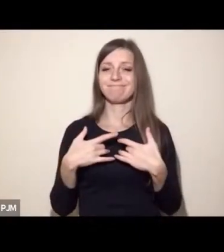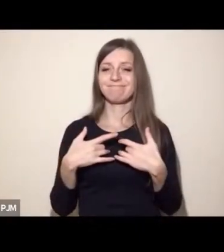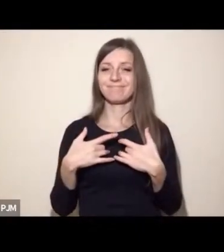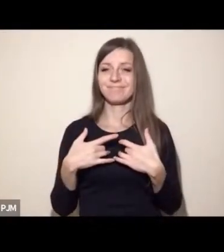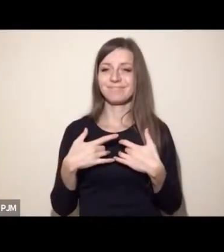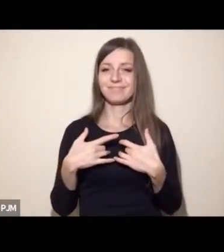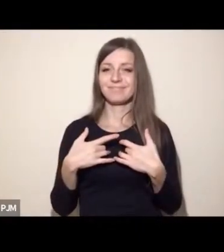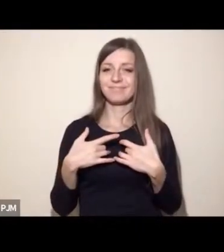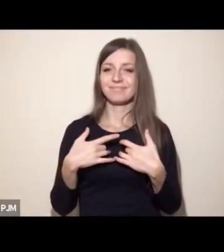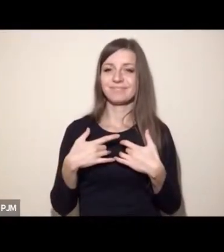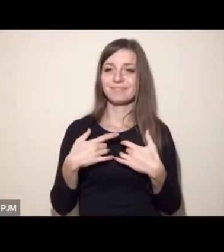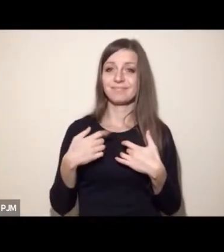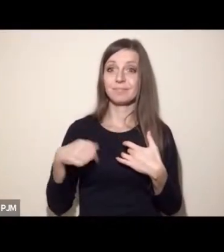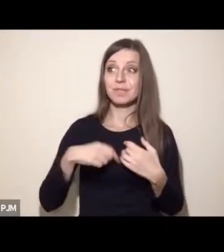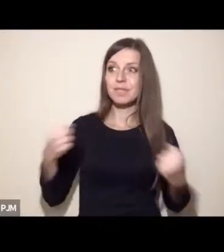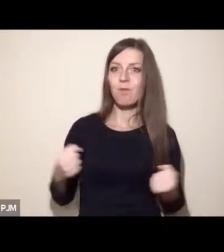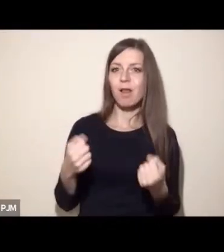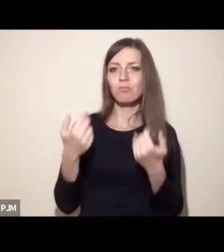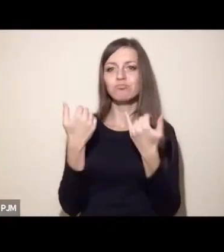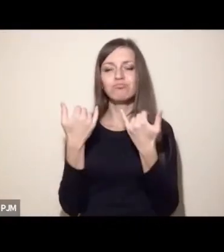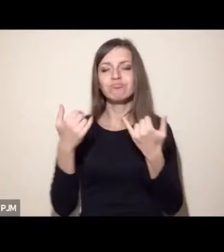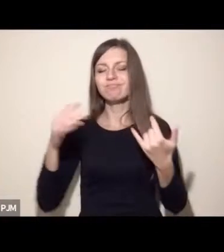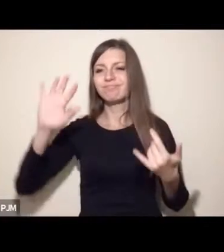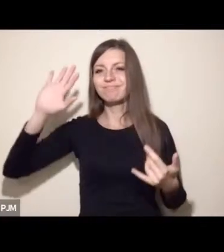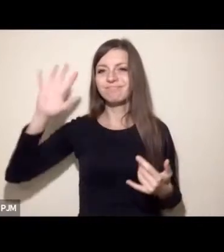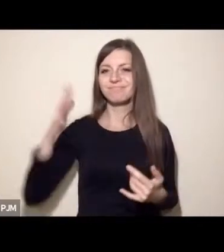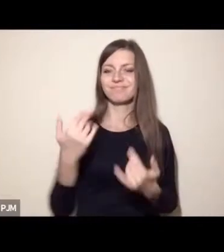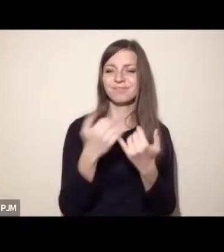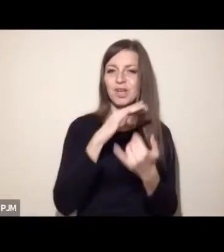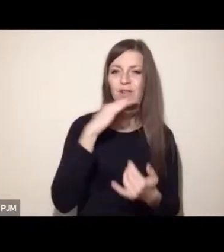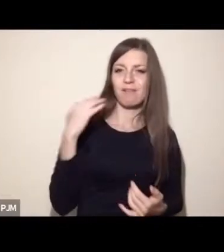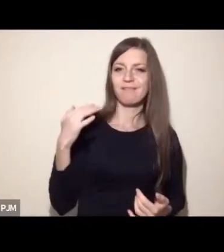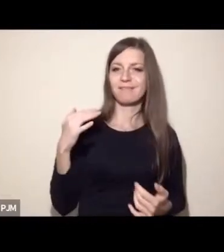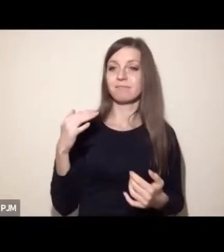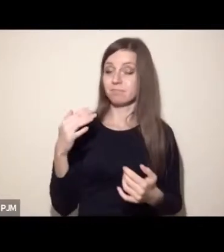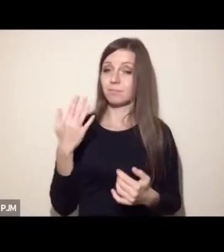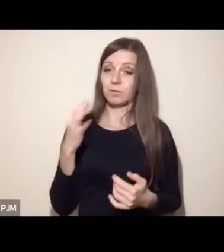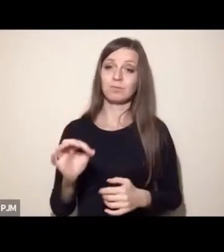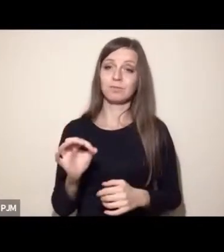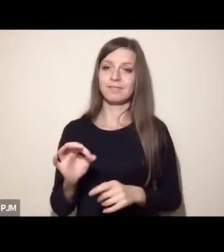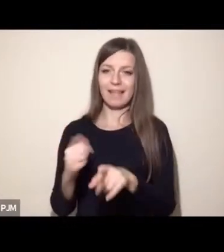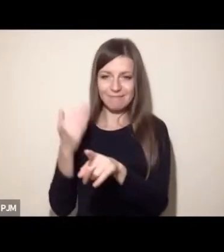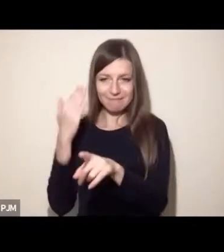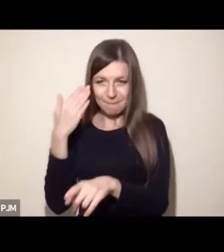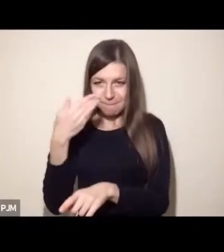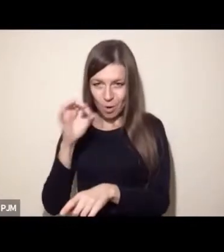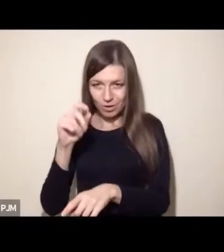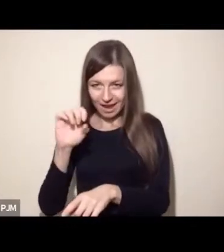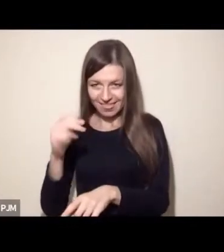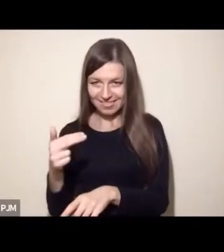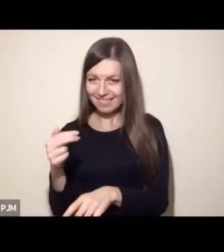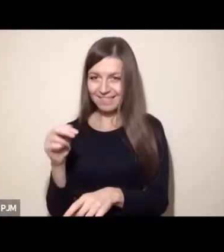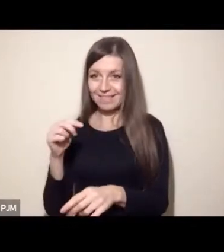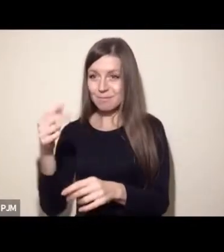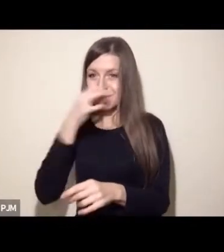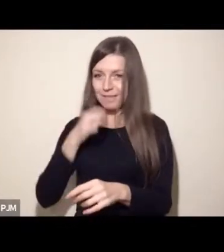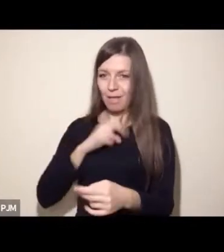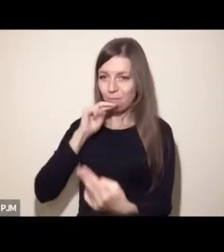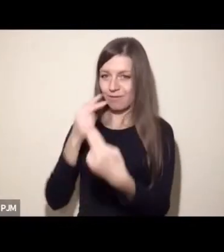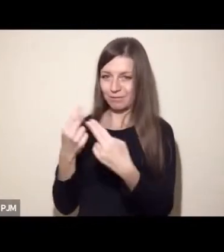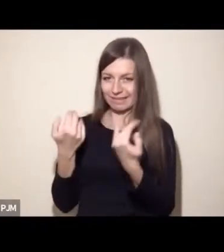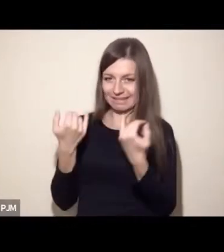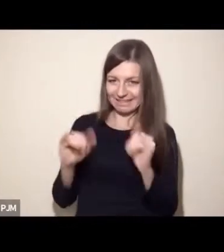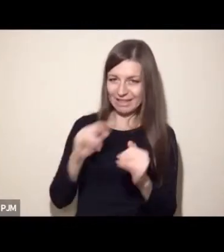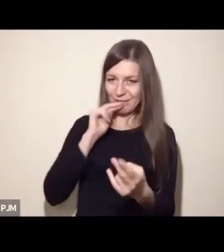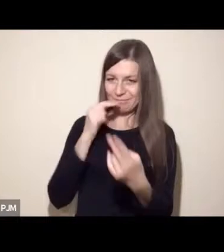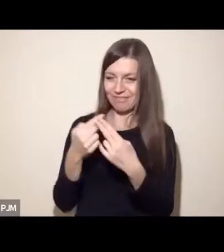działalności, to my się po prostu uzupełniamy. Ja chciałam z tego miejsca, wiem Morgan, że to nie jest 100% odpowiedź na twoje pytanie, ale chciałam troszkę to